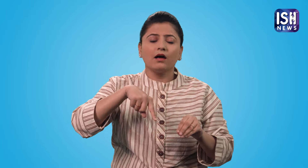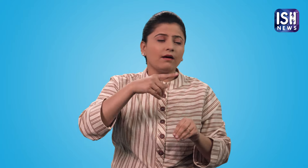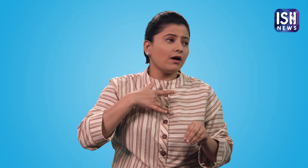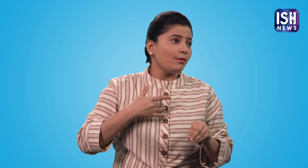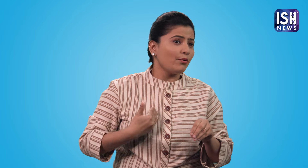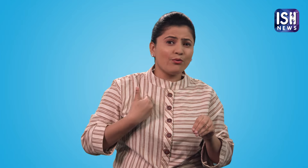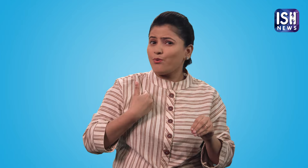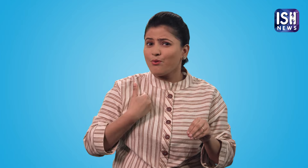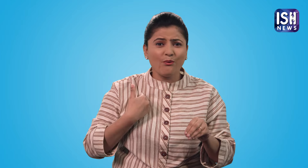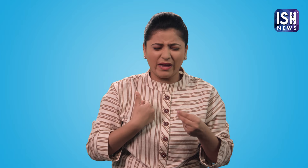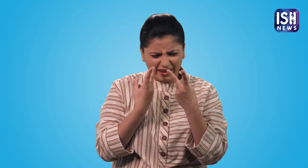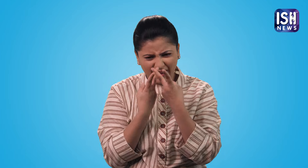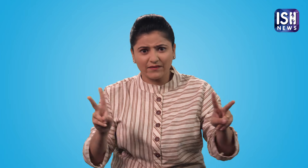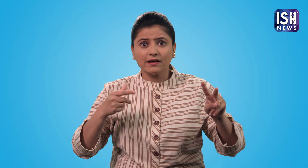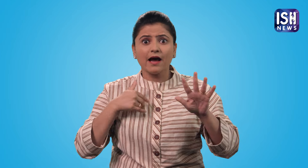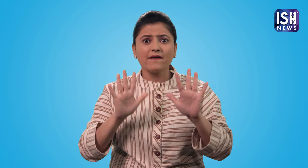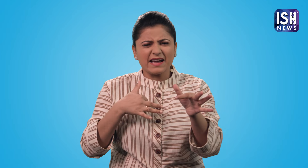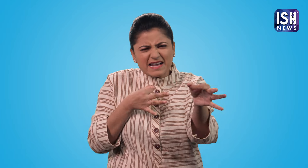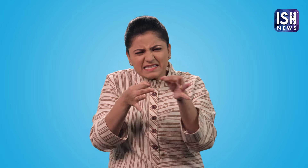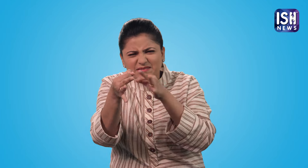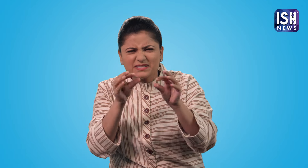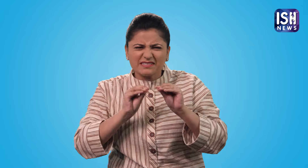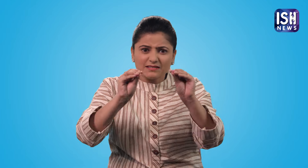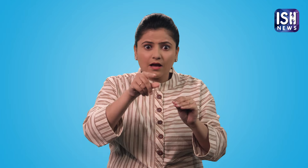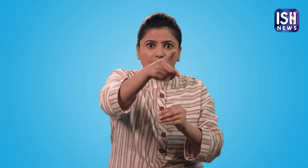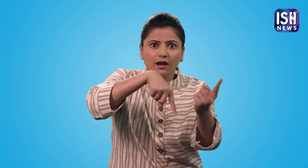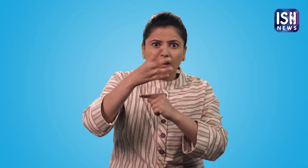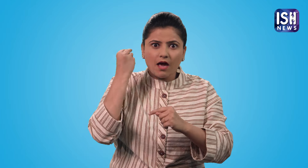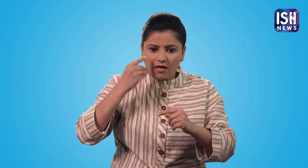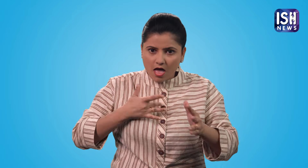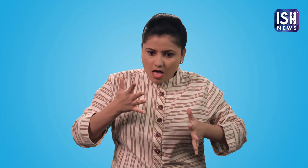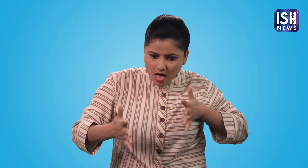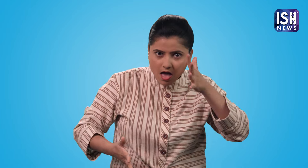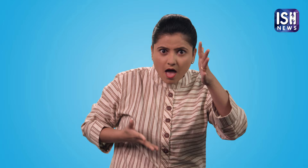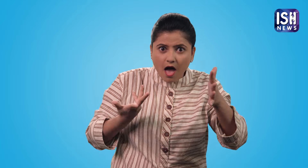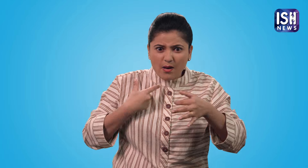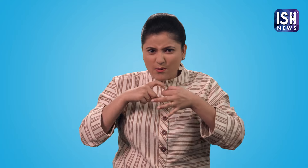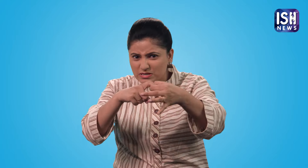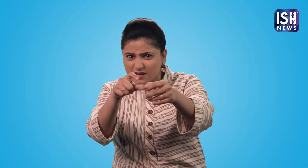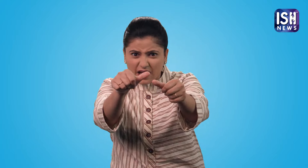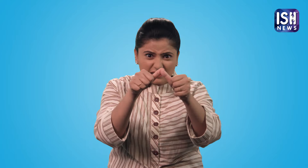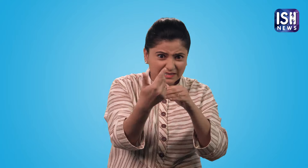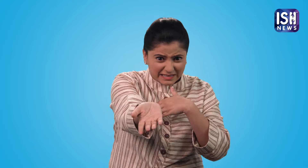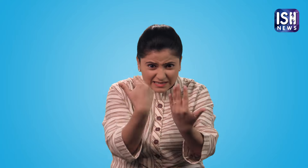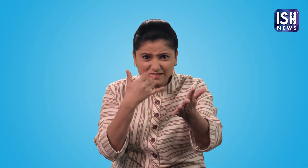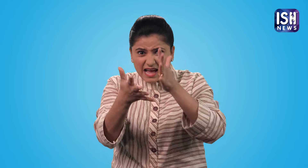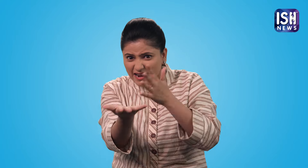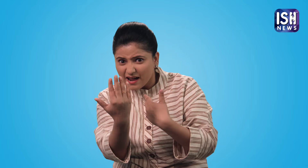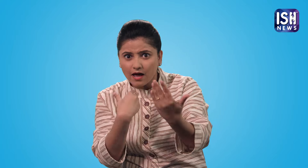उबाव course की विपरित हमारा interactive course है जिसमें शिक्षक स्टूडेंट को सोचने और खुद को sign language से अब विव्यक्त करने के लिए प्रोचसाहित करता है सवाल और